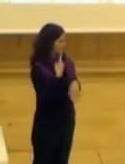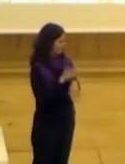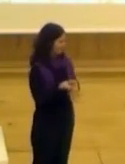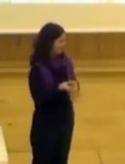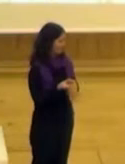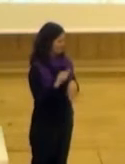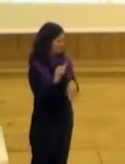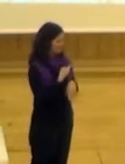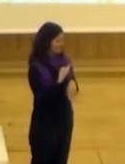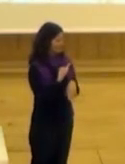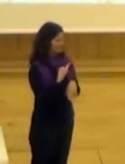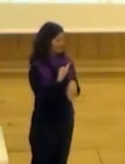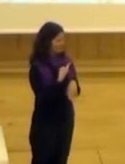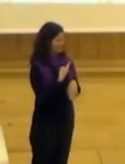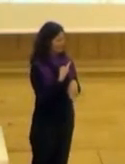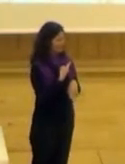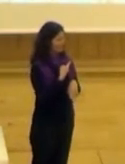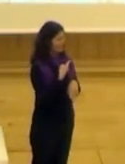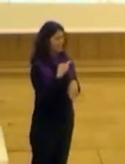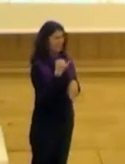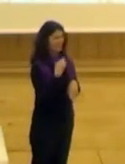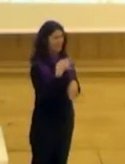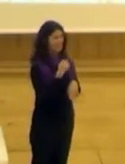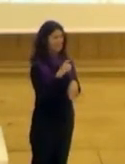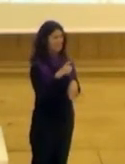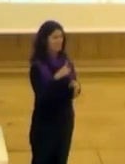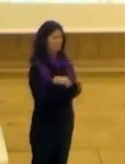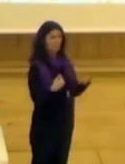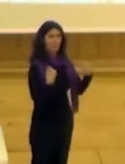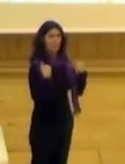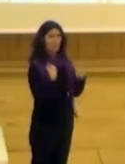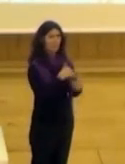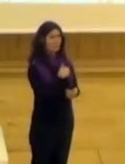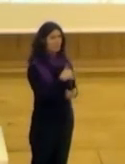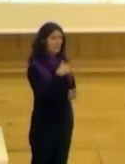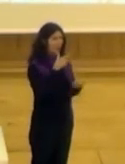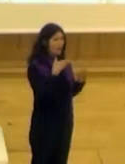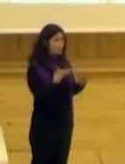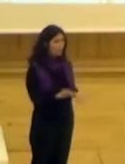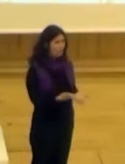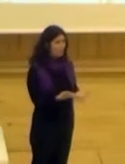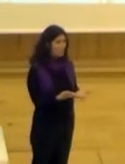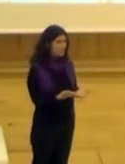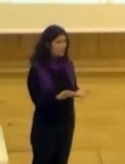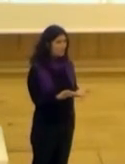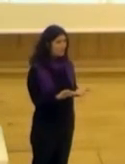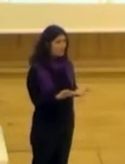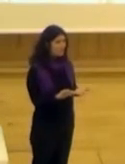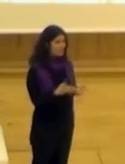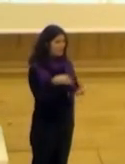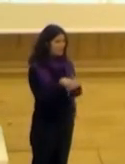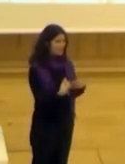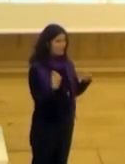Es profesora también en la Universidad Carlos III y actualmente ha entrado en la